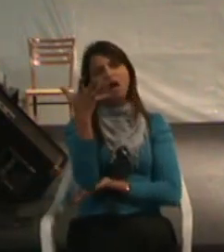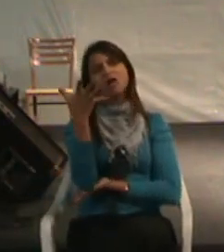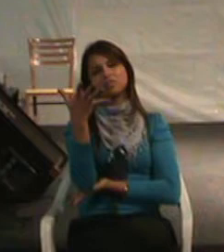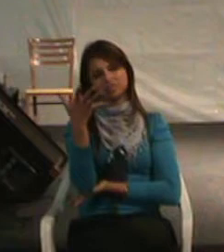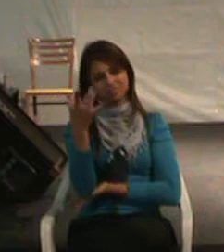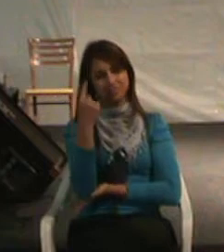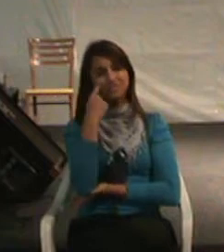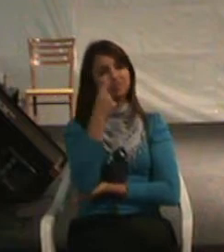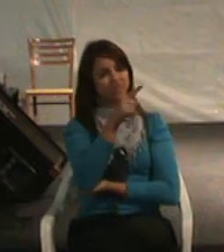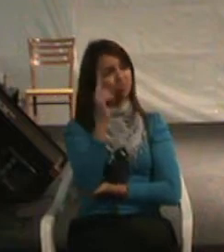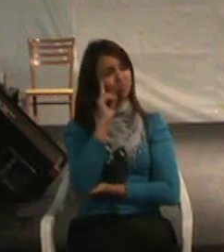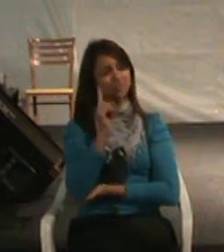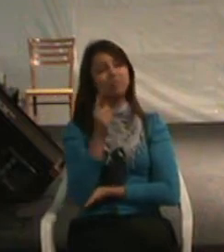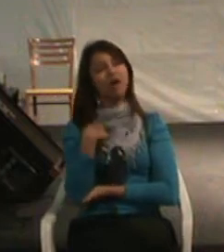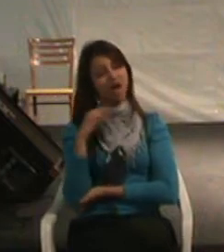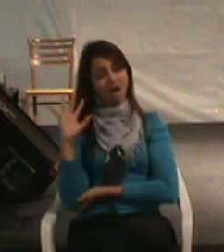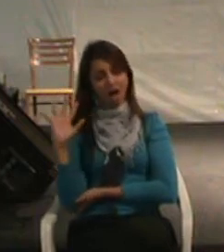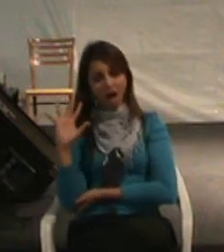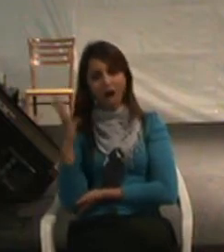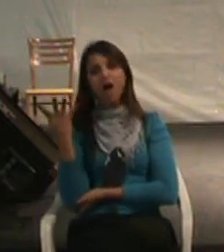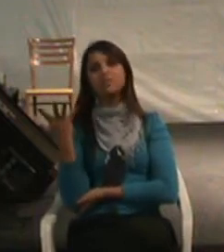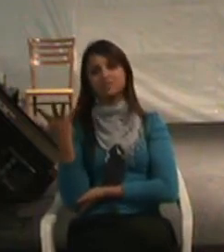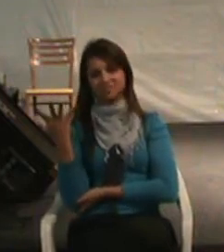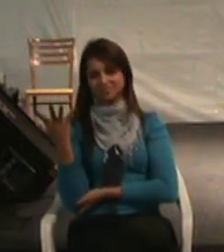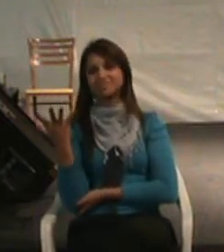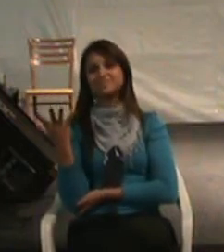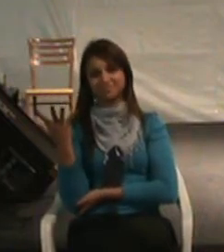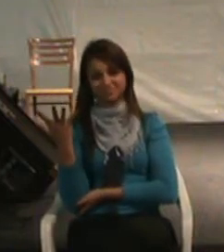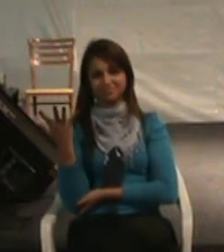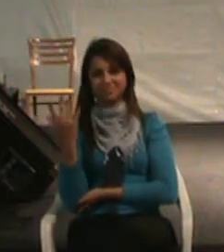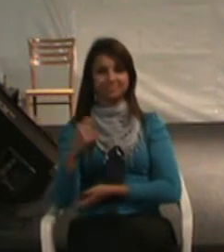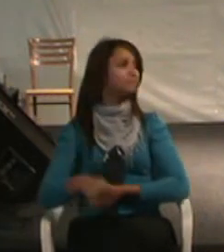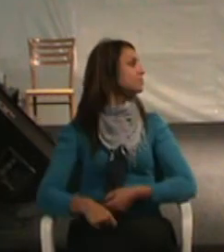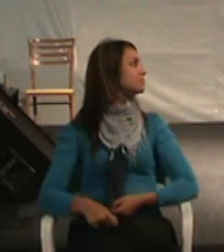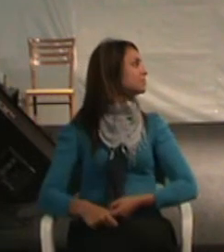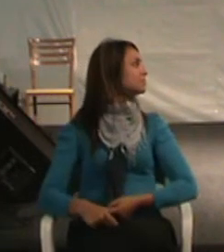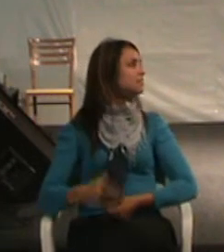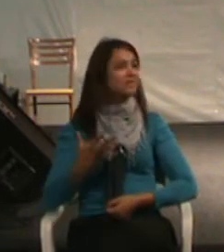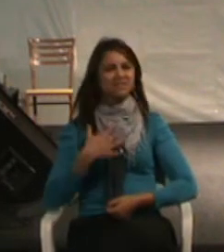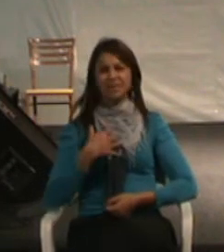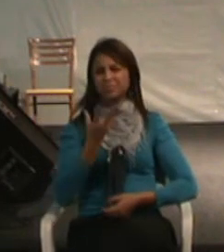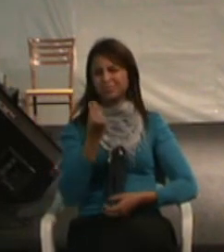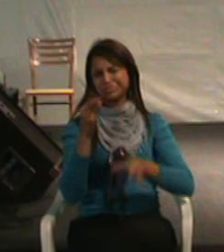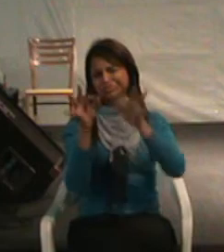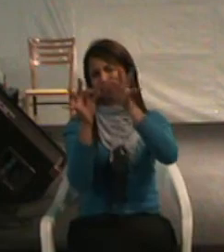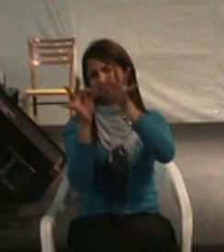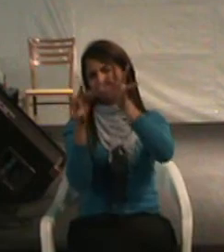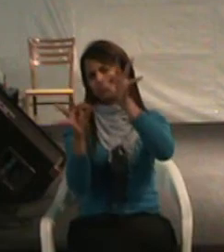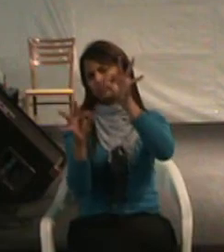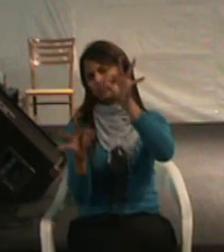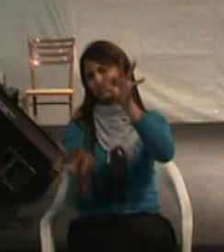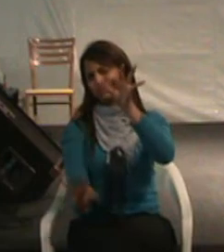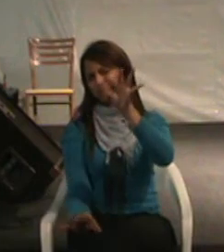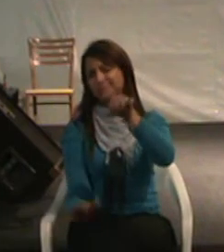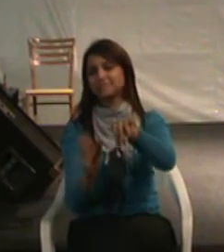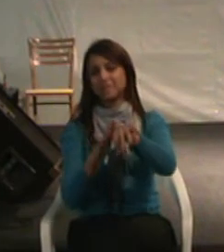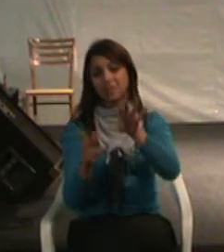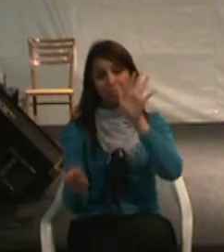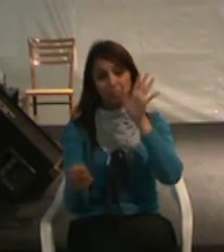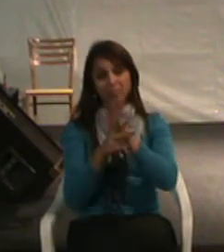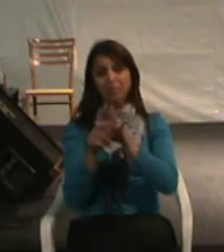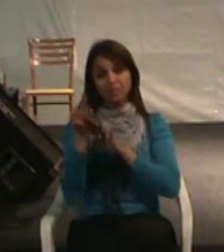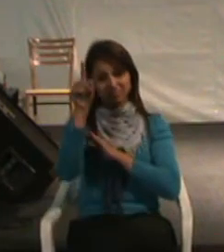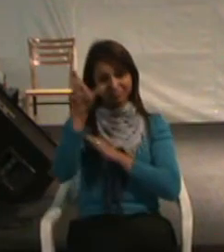a frequência que isso acontece. Enfim, eu poderia falar para vocês muito tempo só